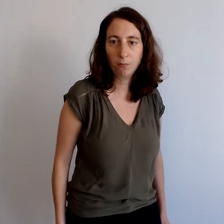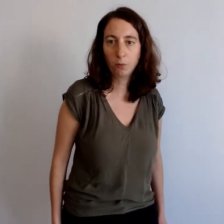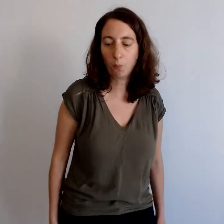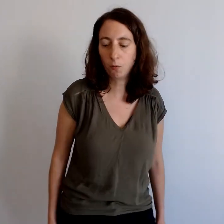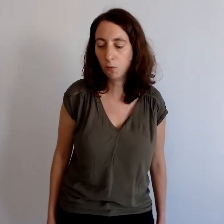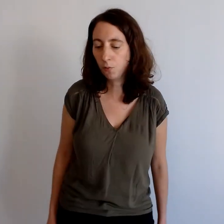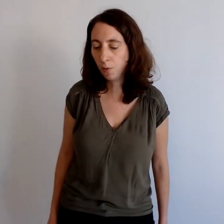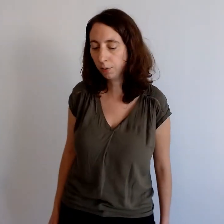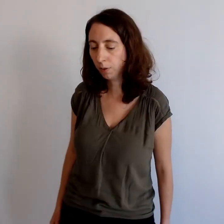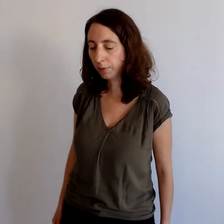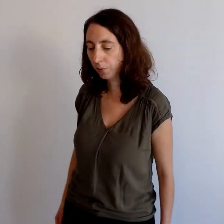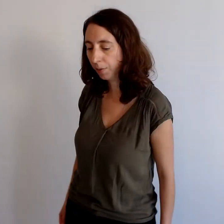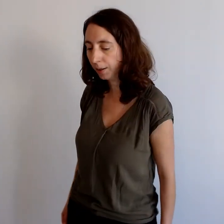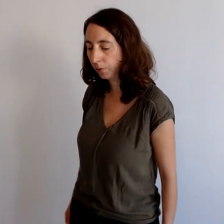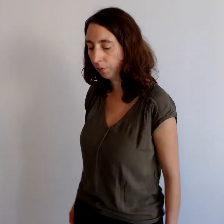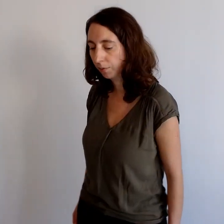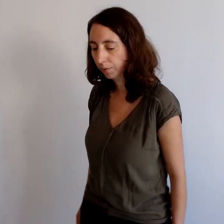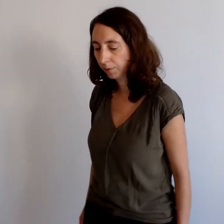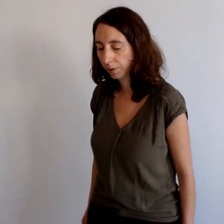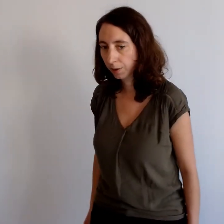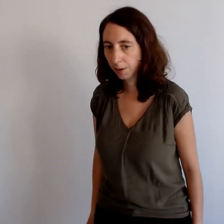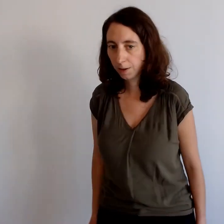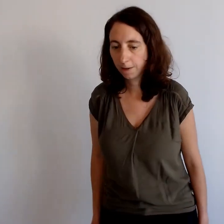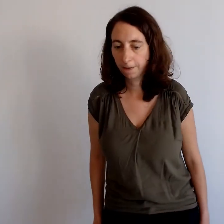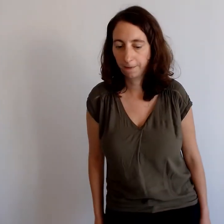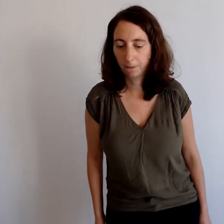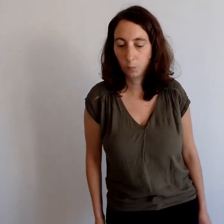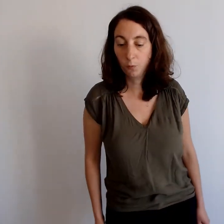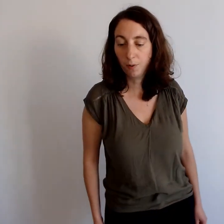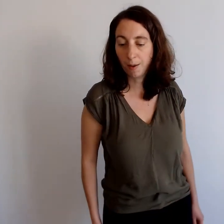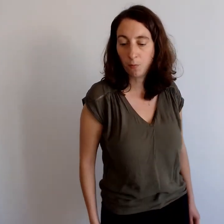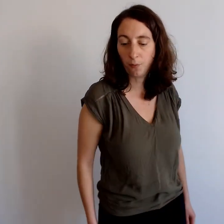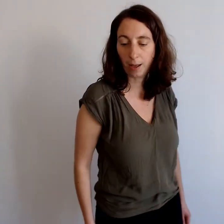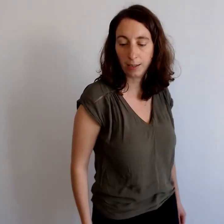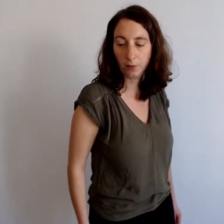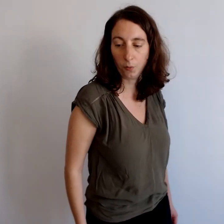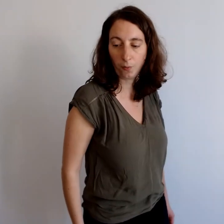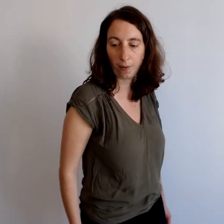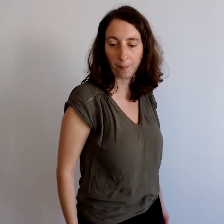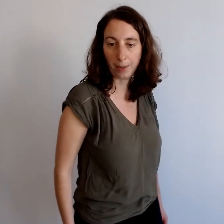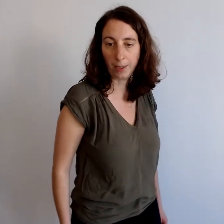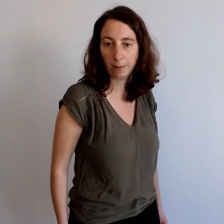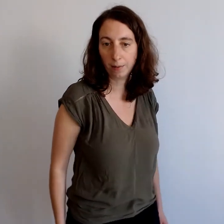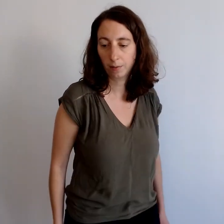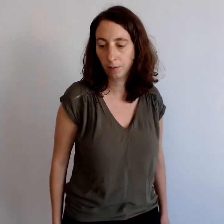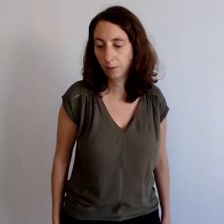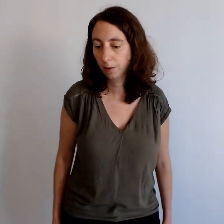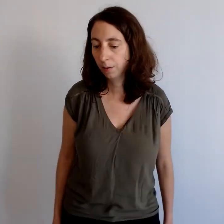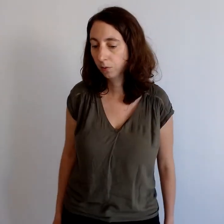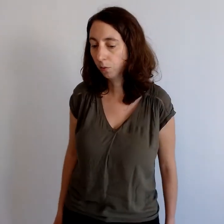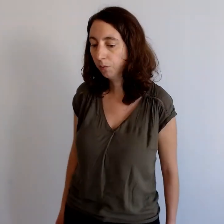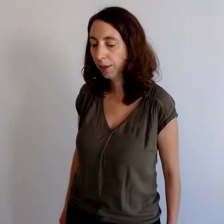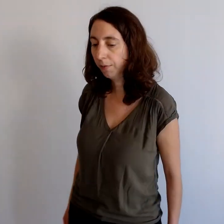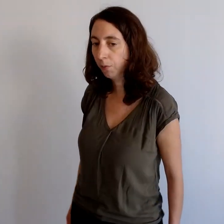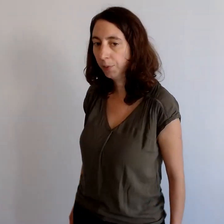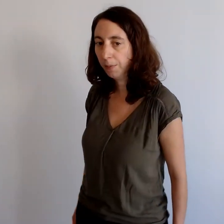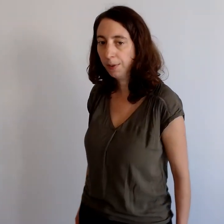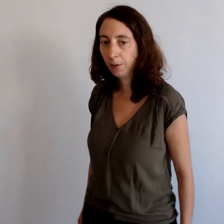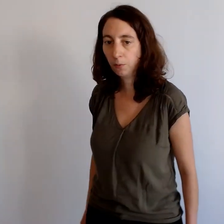semble le mieux, là, dans l'instant présent. Vous pouvez même le faire les yeux fermés, tant que vous avez vos pieds bien ancrés